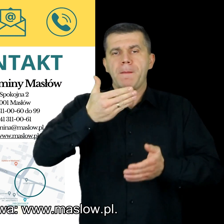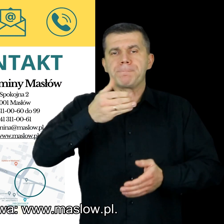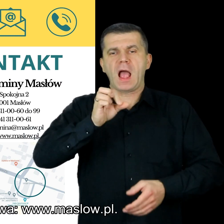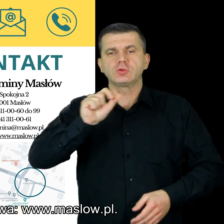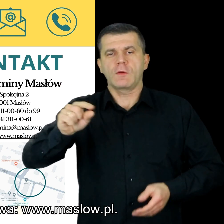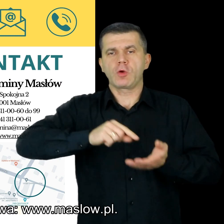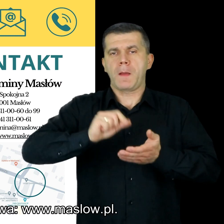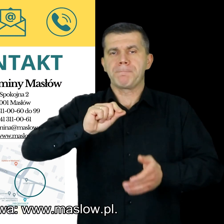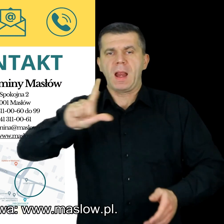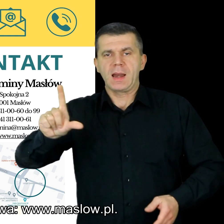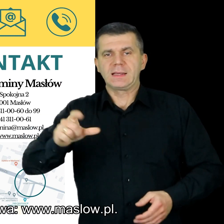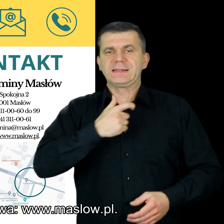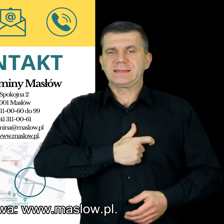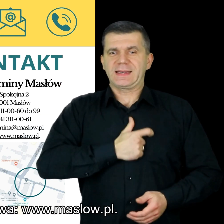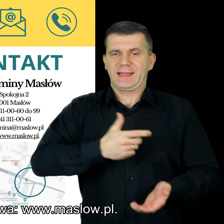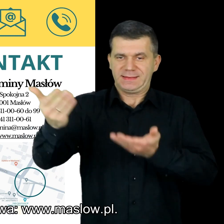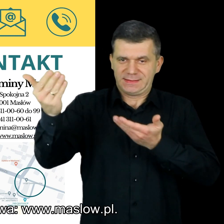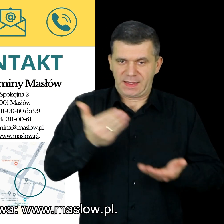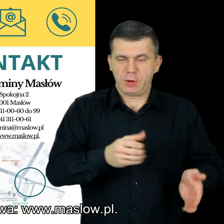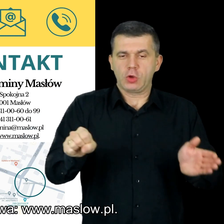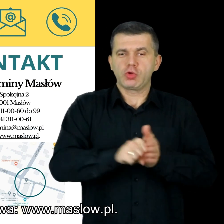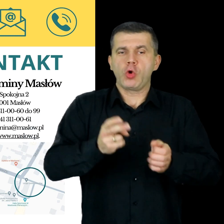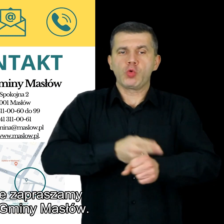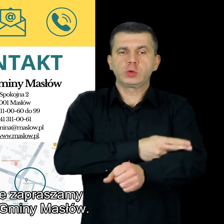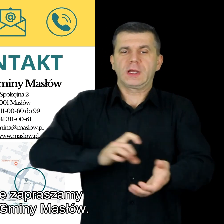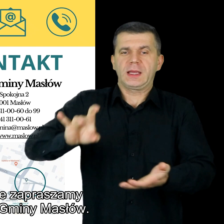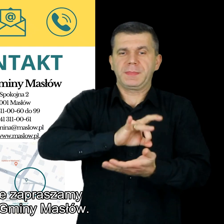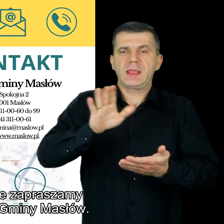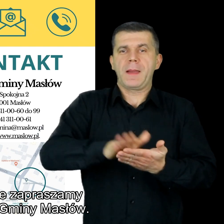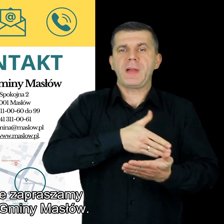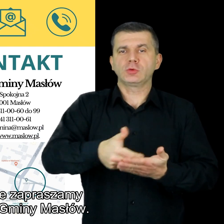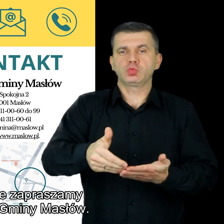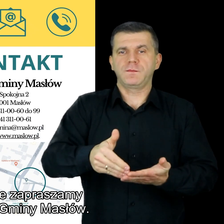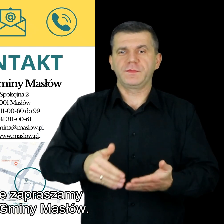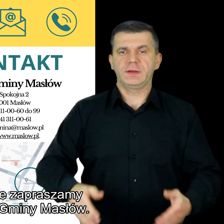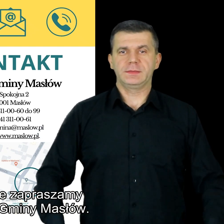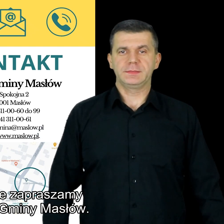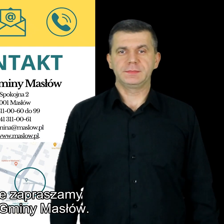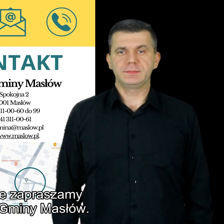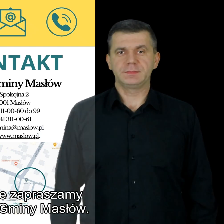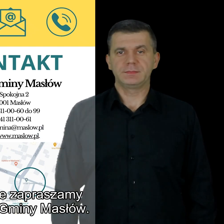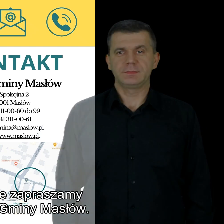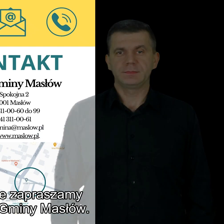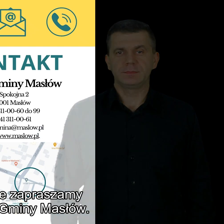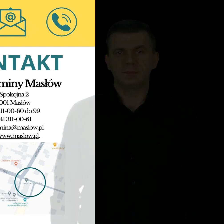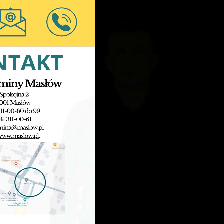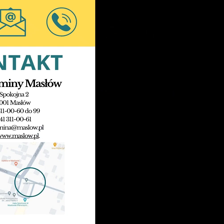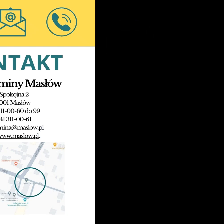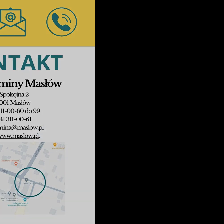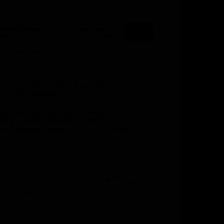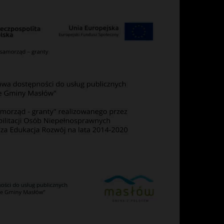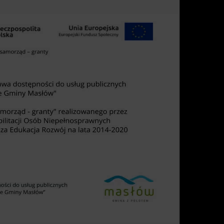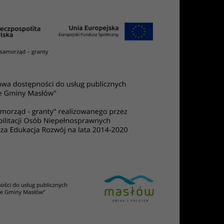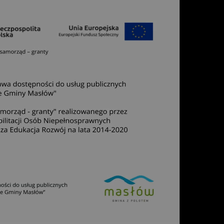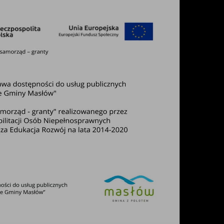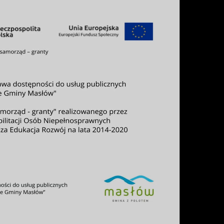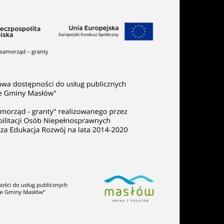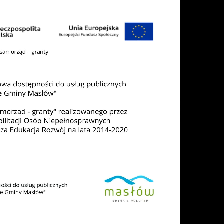internetowa www.maslow.pl Serdecznie zapraszamy do Urzędu Gminy Masłów Strona